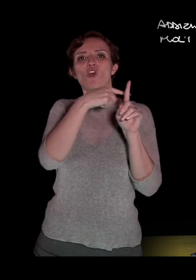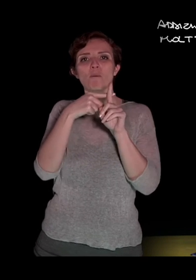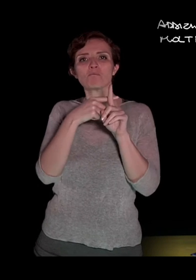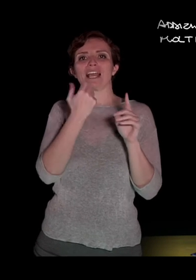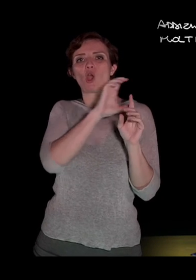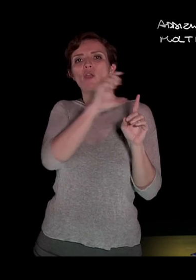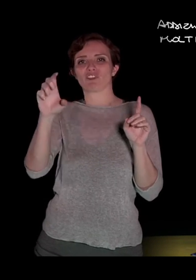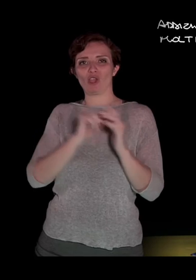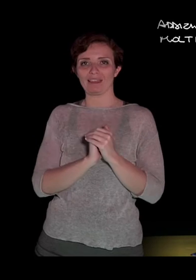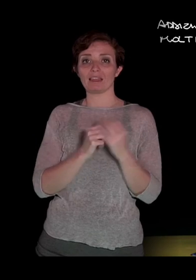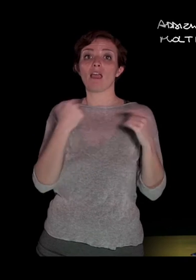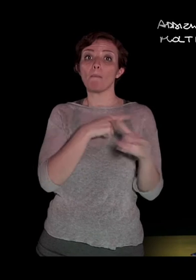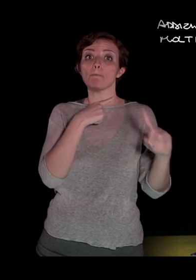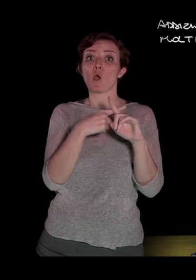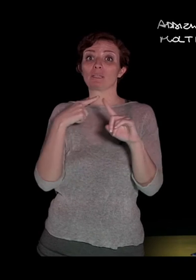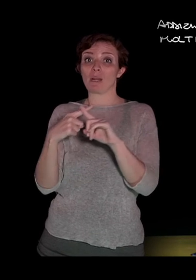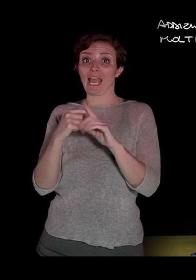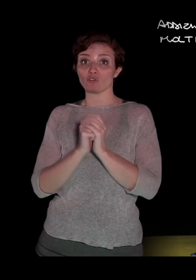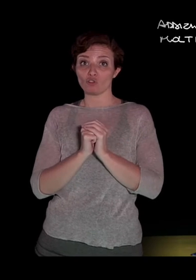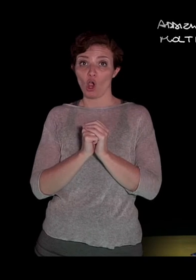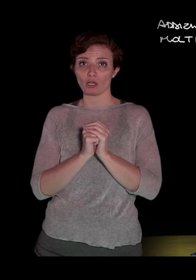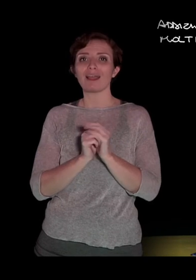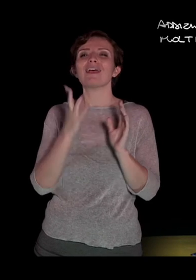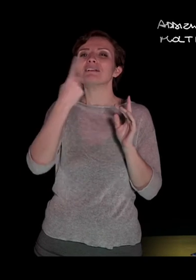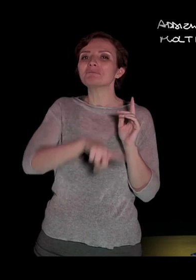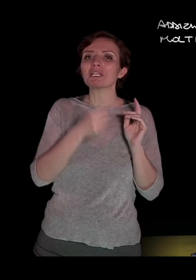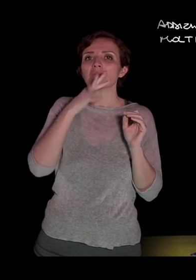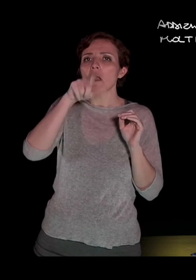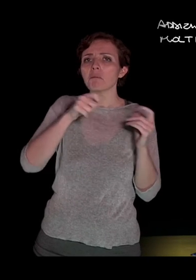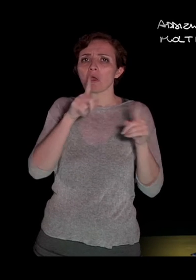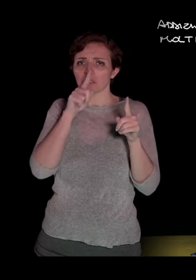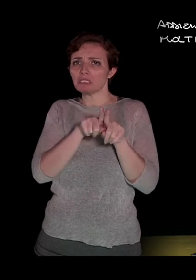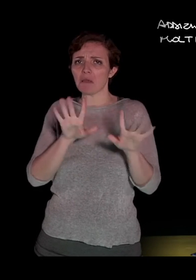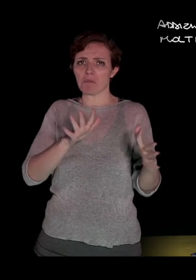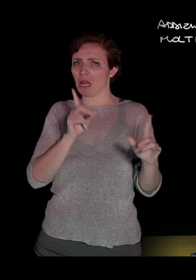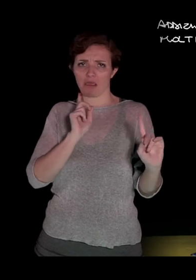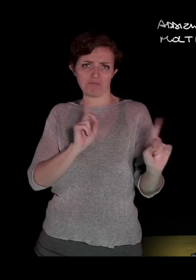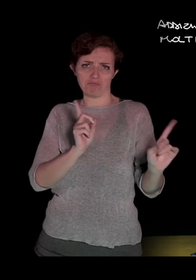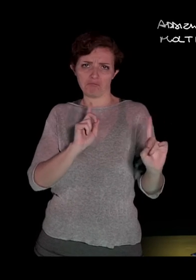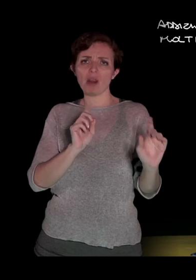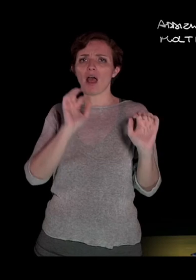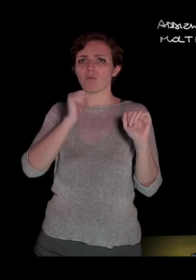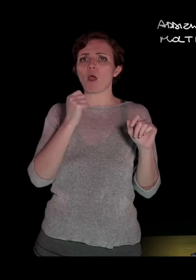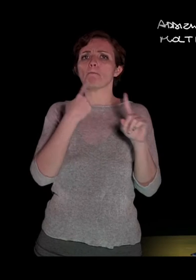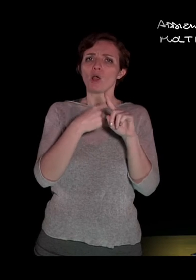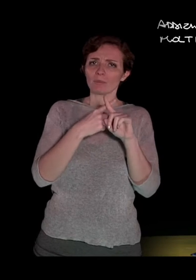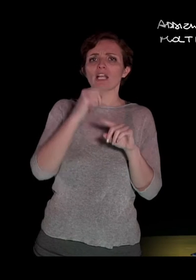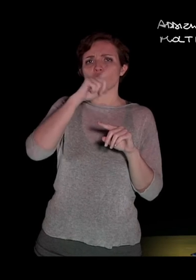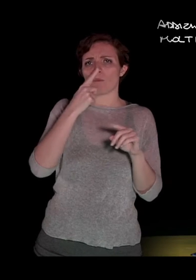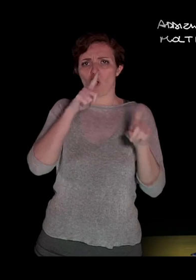in questo caso i monomi non devono necessariamente essere simili per poter sviluppare le operazioni di moltiplicazione oppure divisione, che